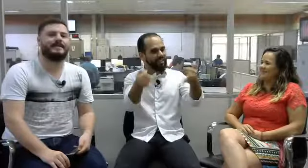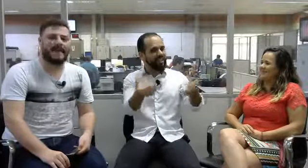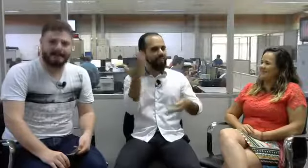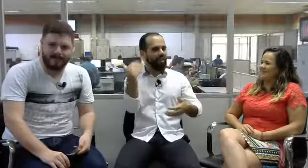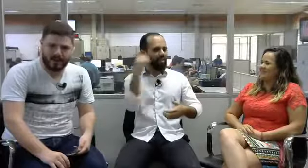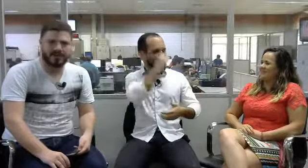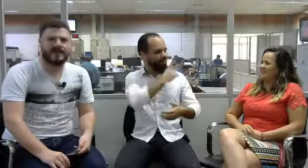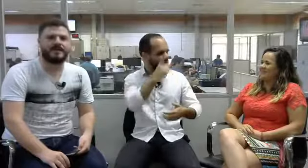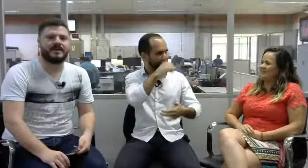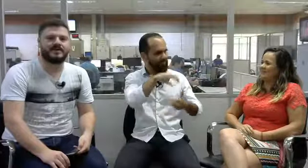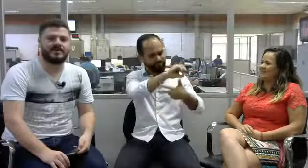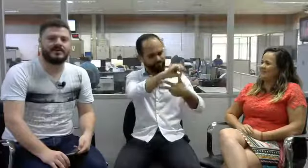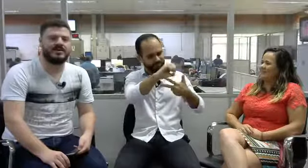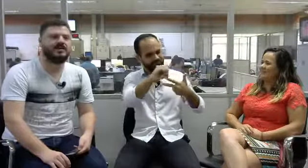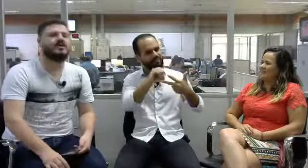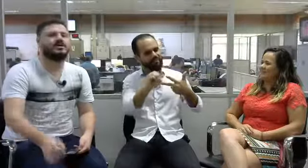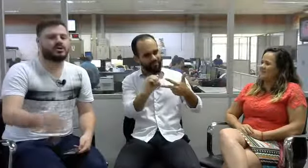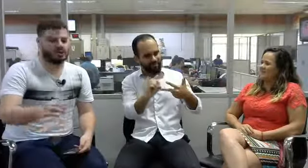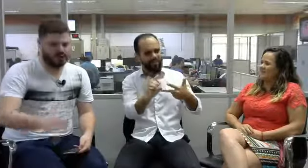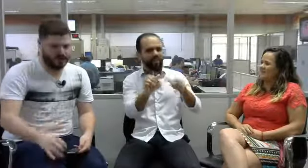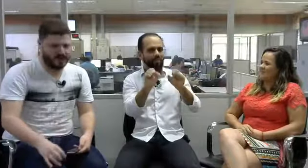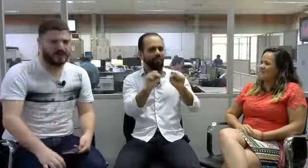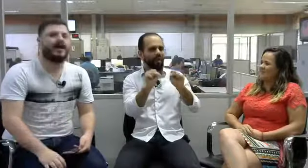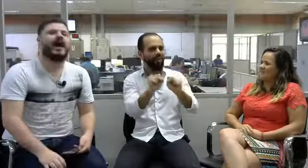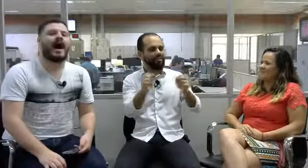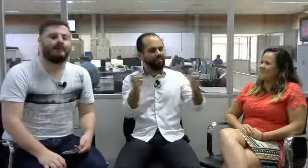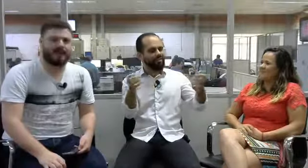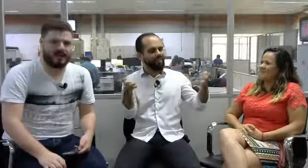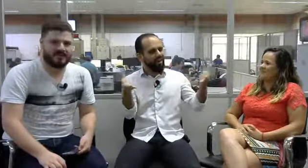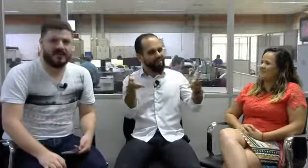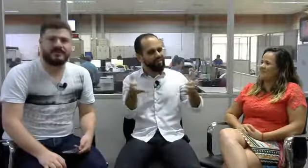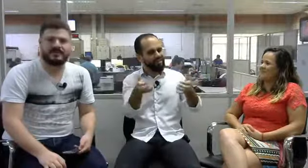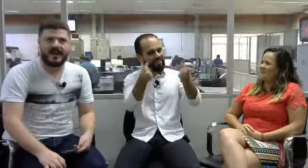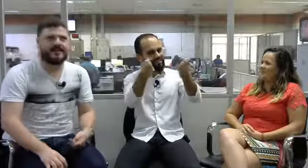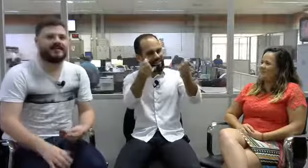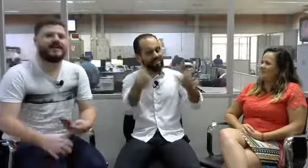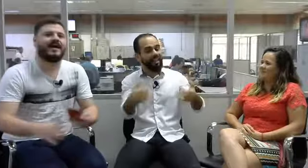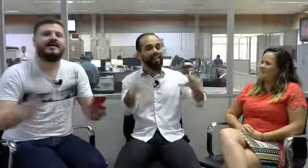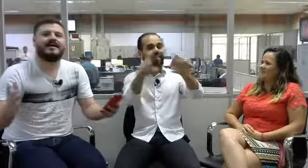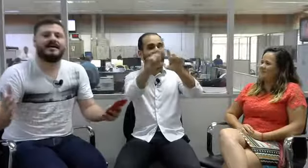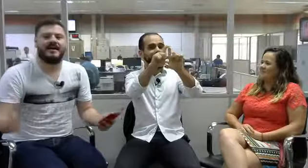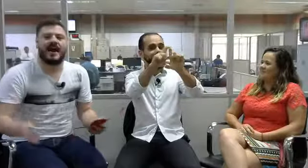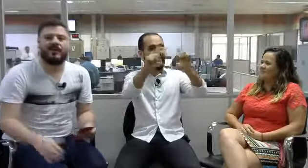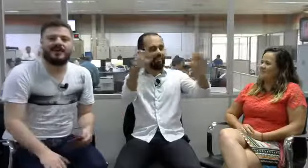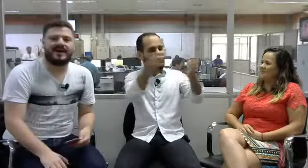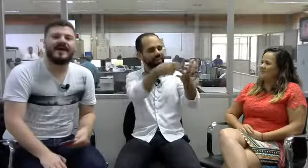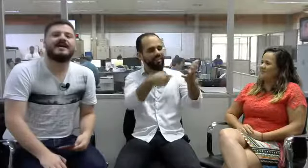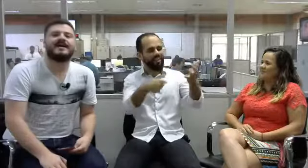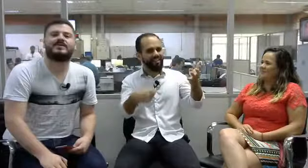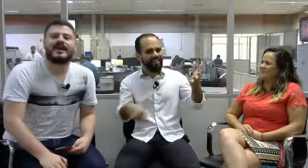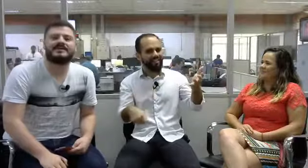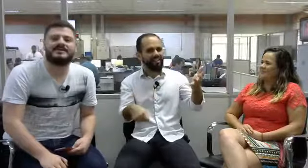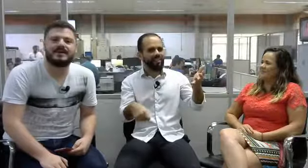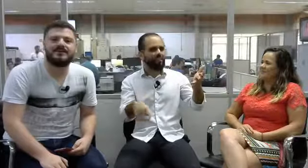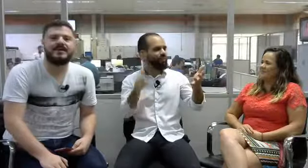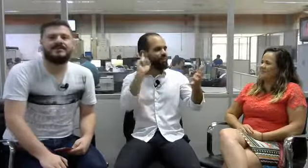pode repercutir sobre a prova e o tema que está aí em alta, Educação para